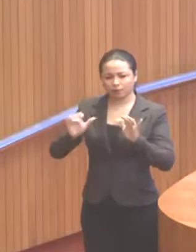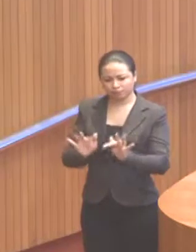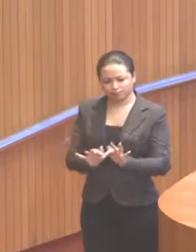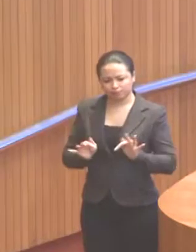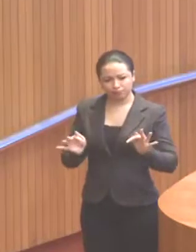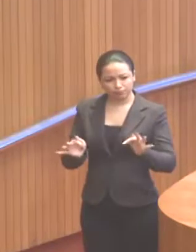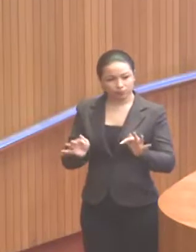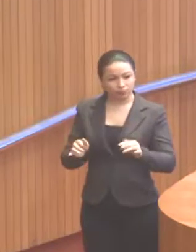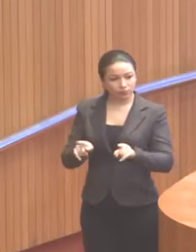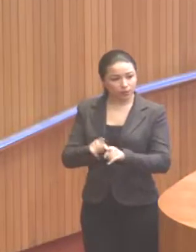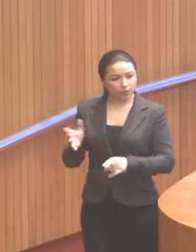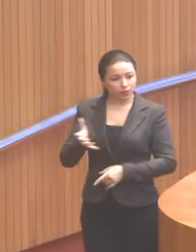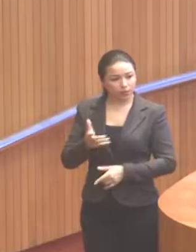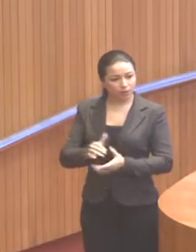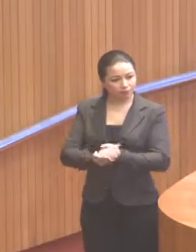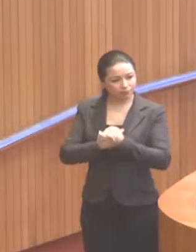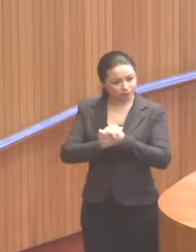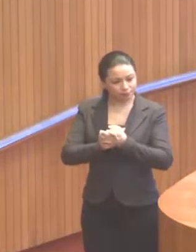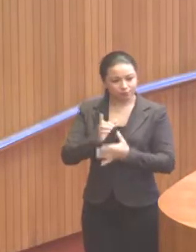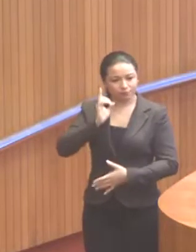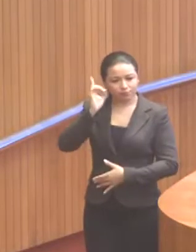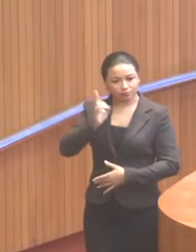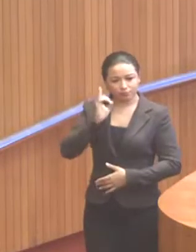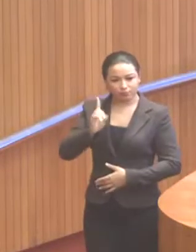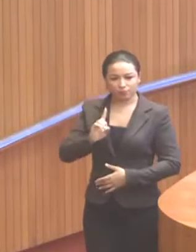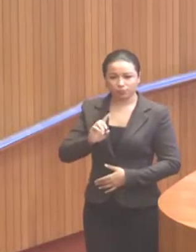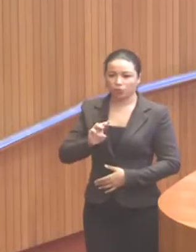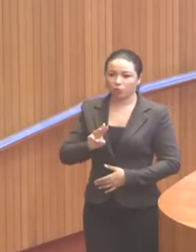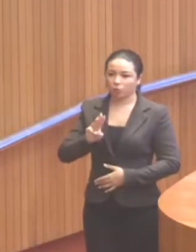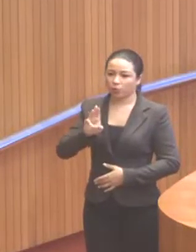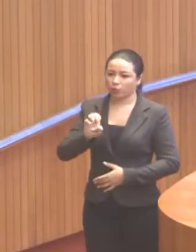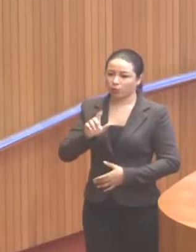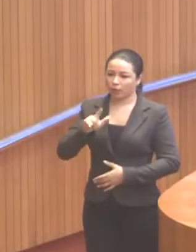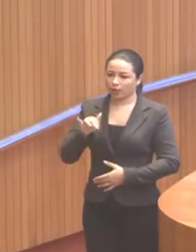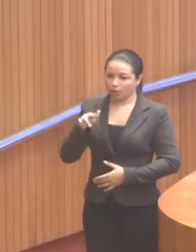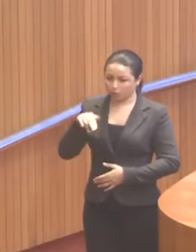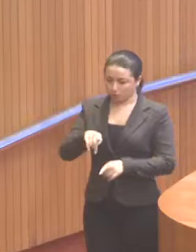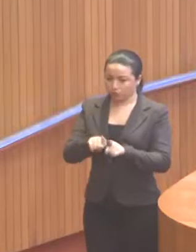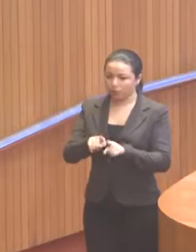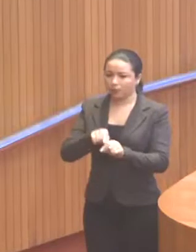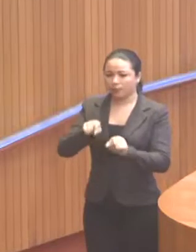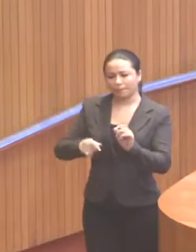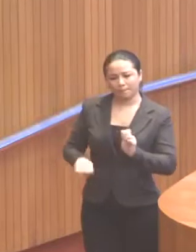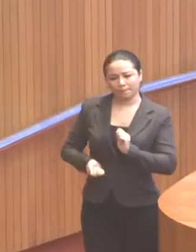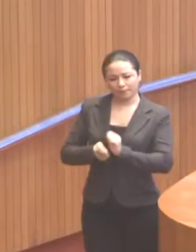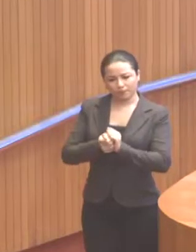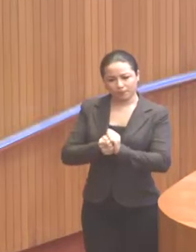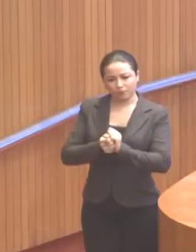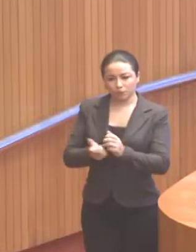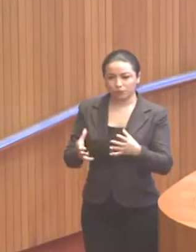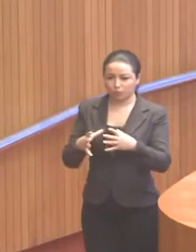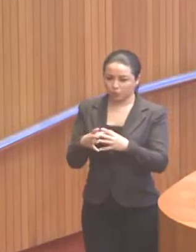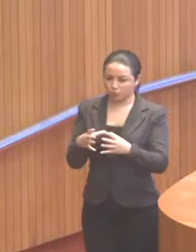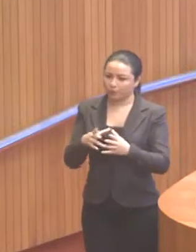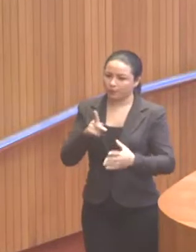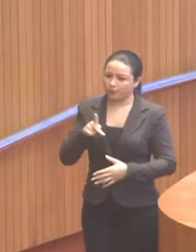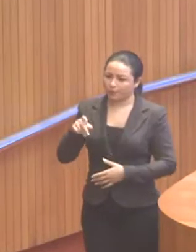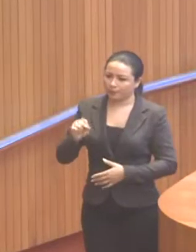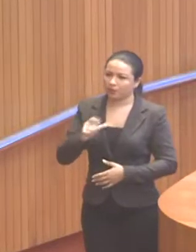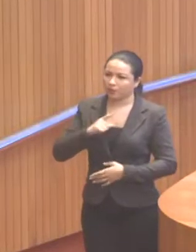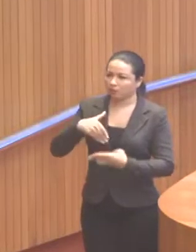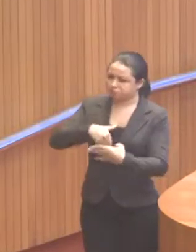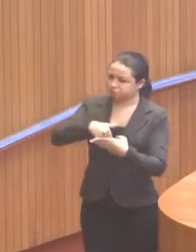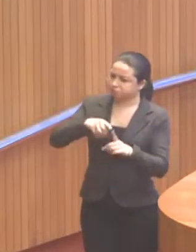e queria cumprimentar o deputado Wellington, que também é companheiro nosso do PPS, teve uma grande